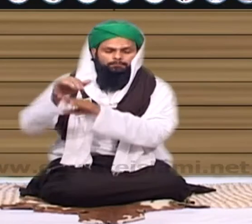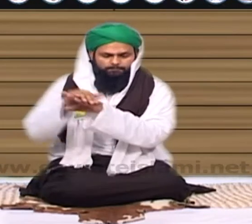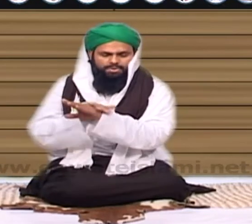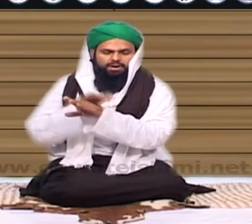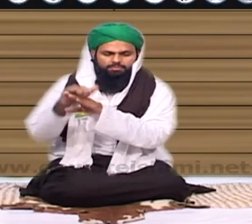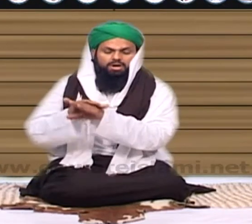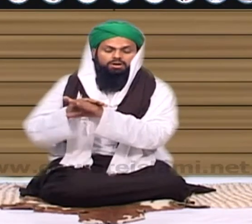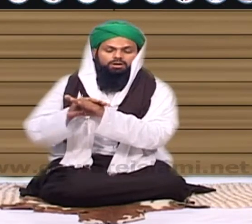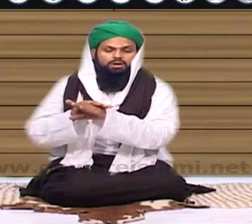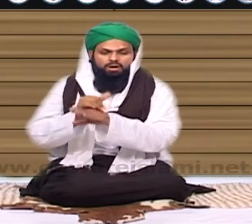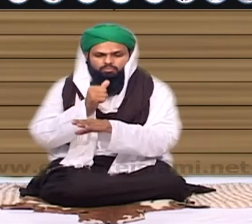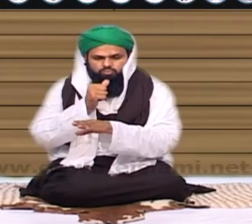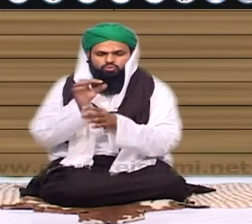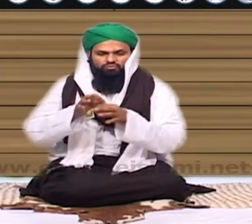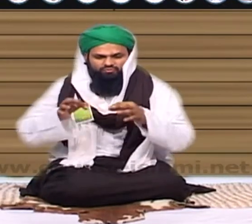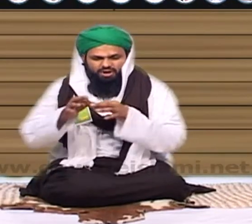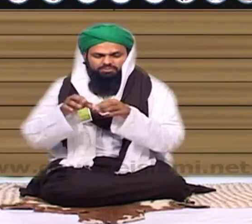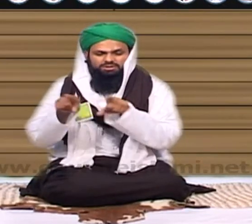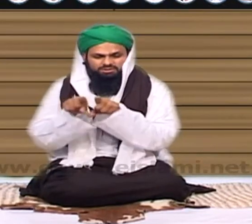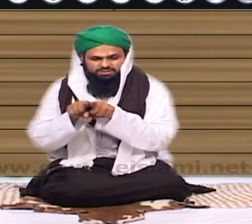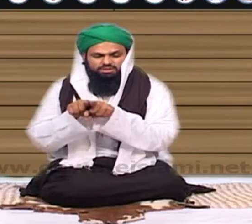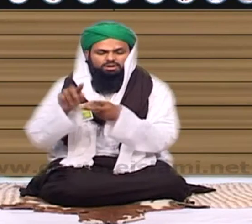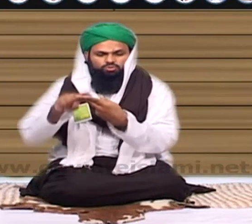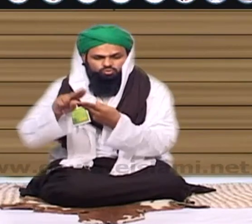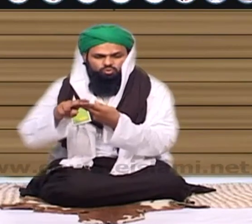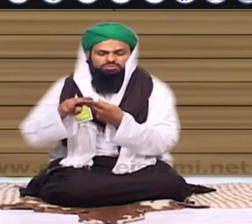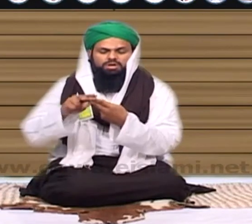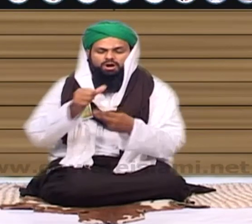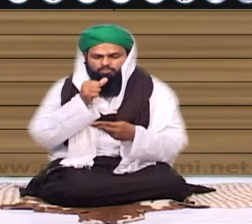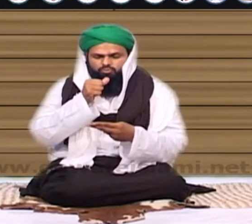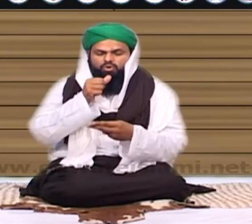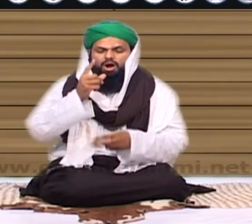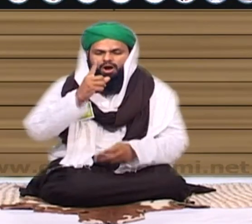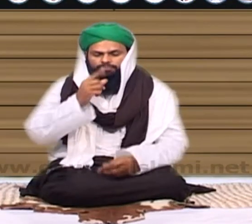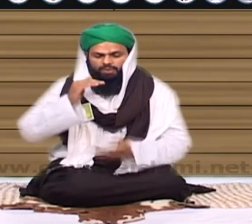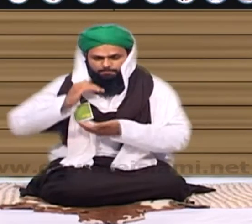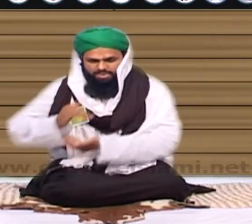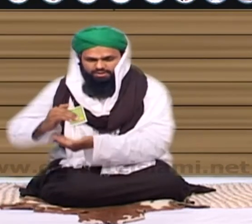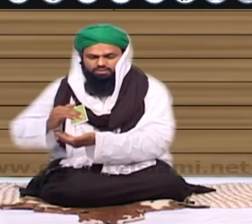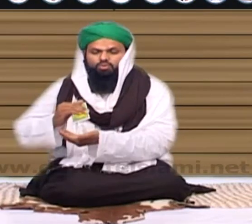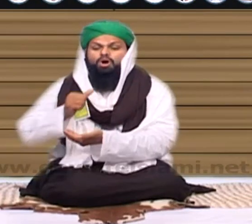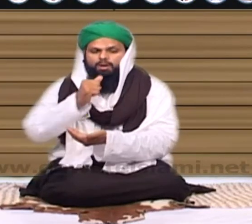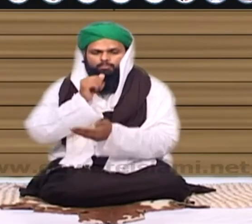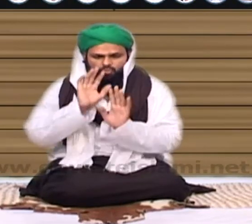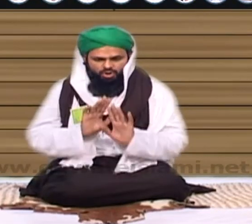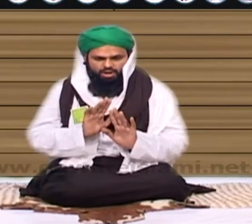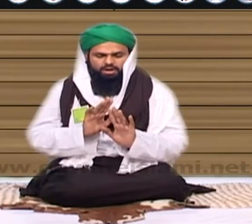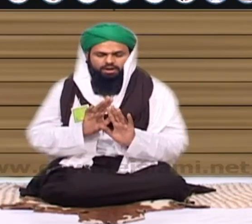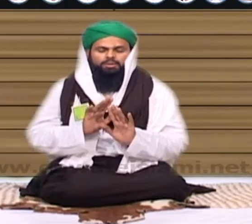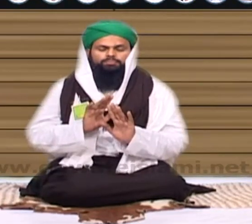اپنے دوستوں کو اپنے عزیزوں کو اپنے رشتہ داروں کو آپ بیٹے ہیں تو اپنے اببہ کو آپ اببہ ہیں تو اپنے بیٹے کو ہر ایک کو یہاں لائے کریں سب